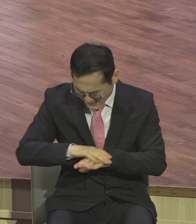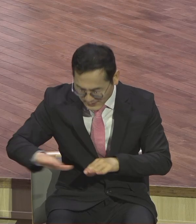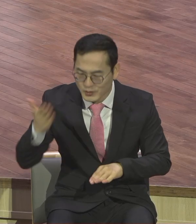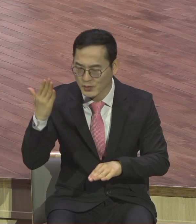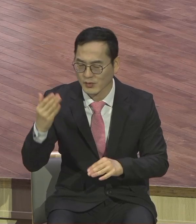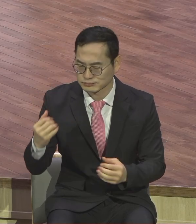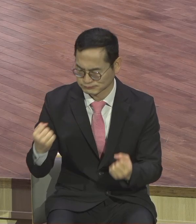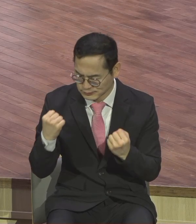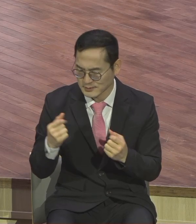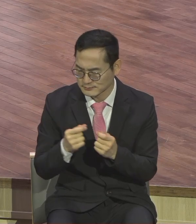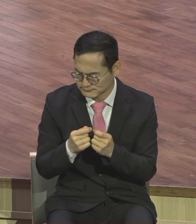똑같은 말이에요.